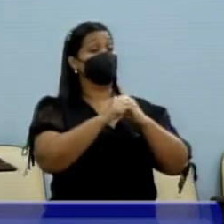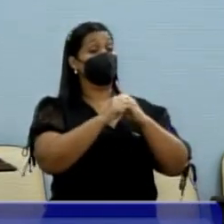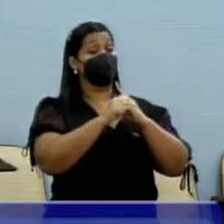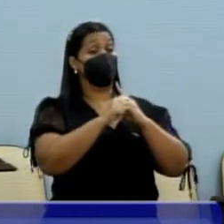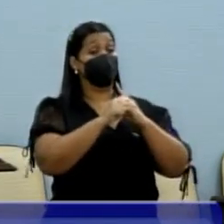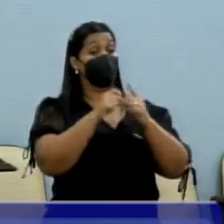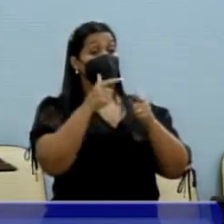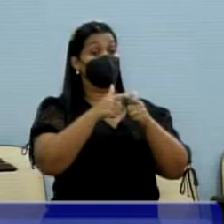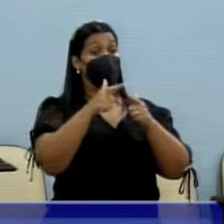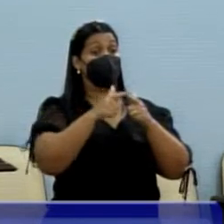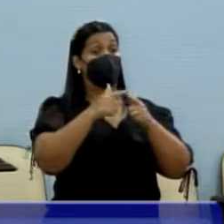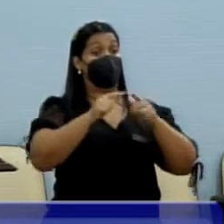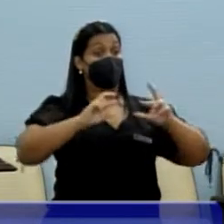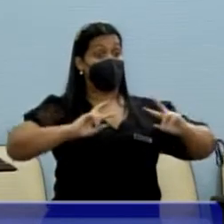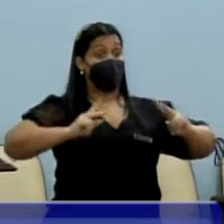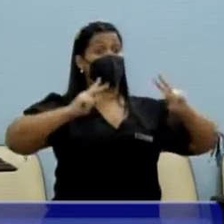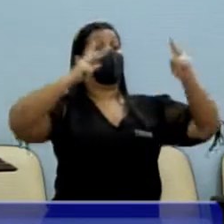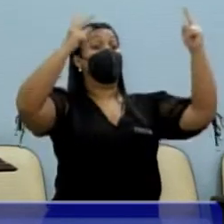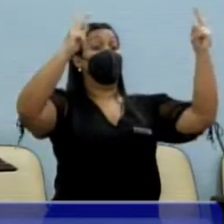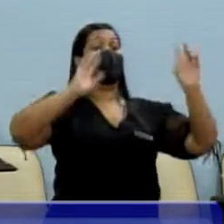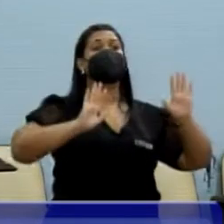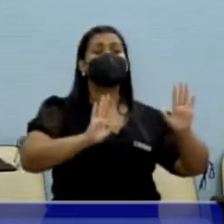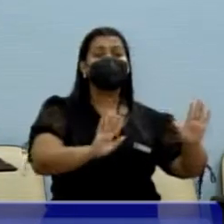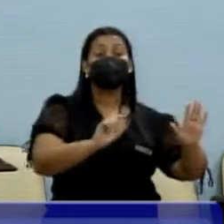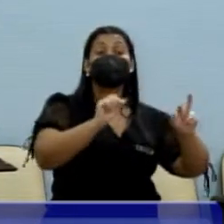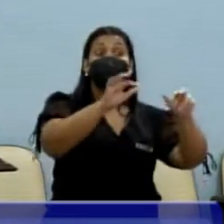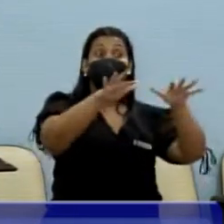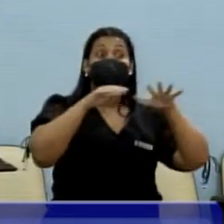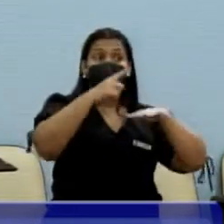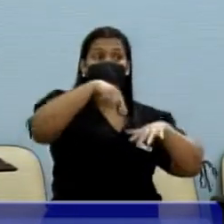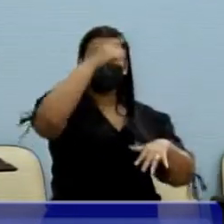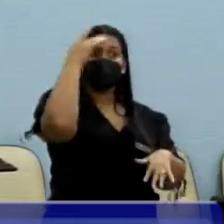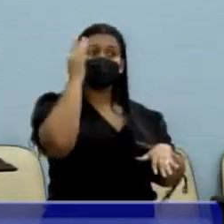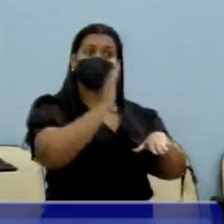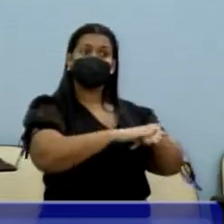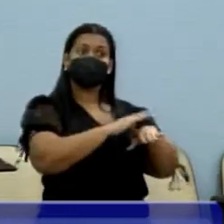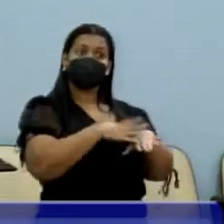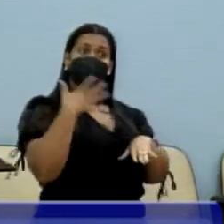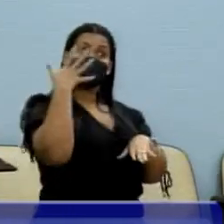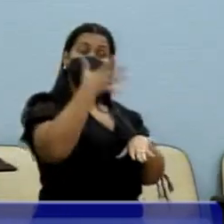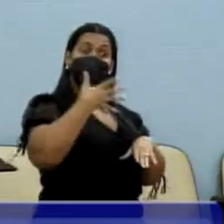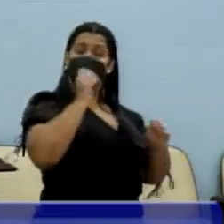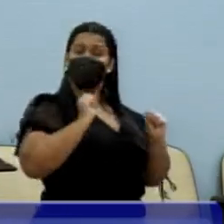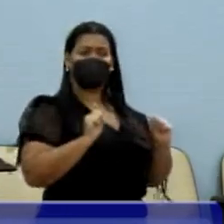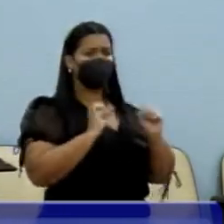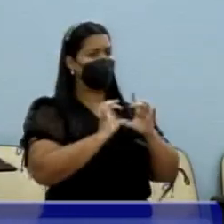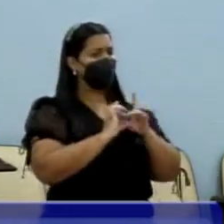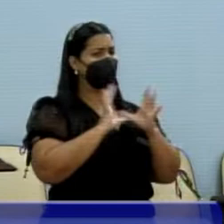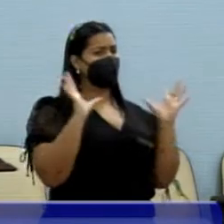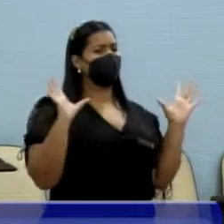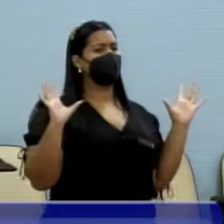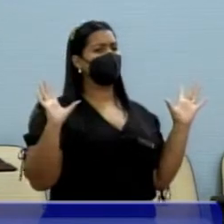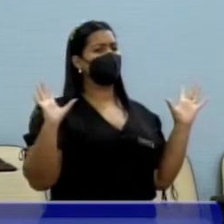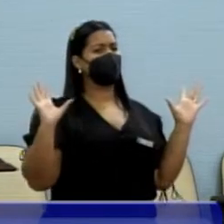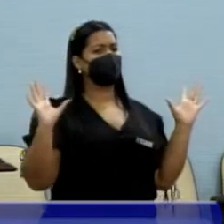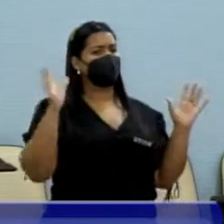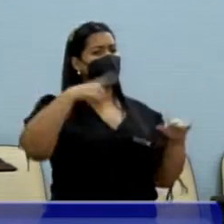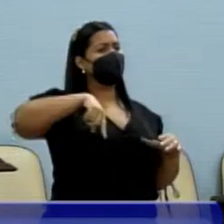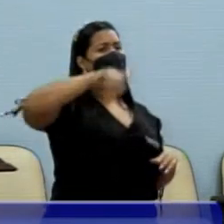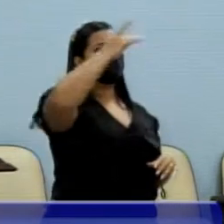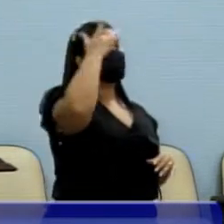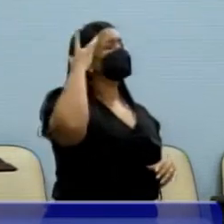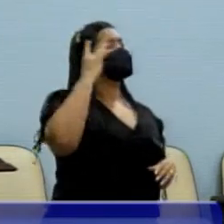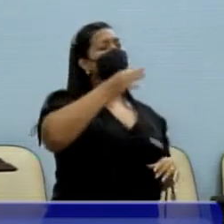não, foi uma audiência em que as pessoas puderam falar. A população de rua aqui presente pôde falar,